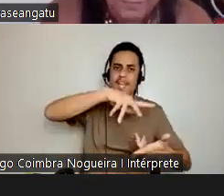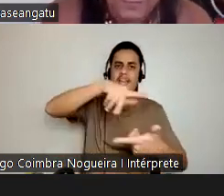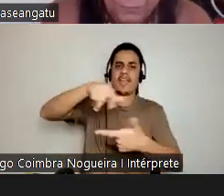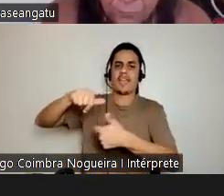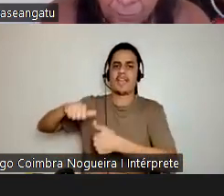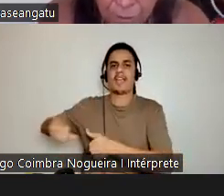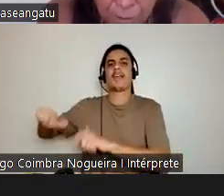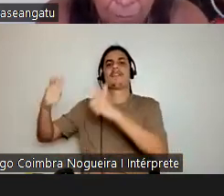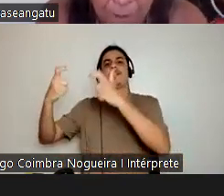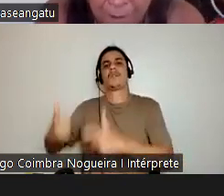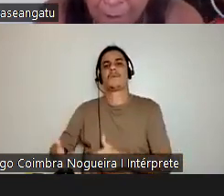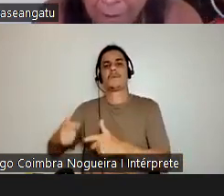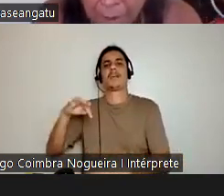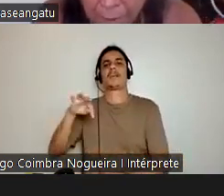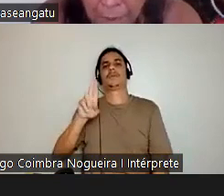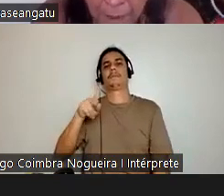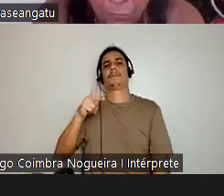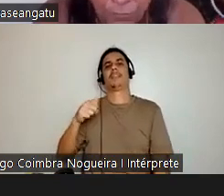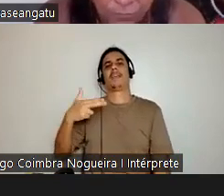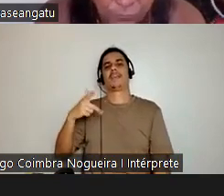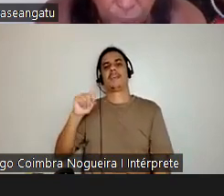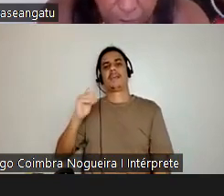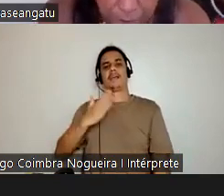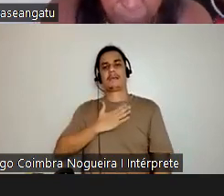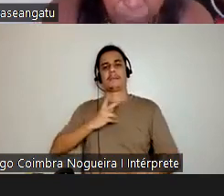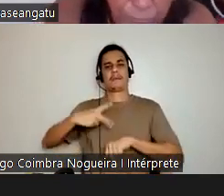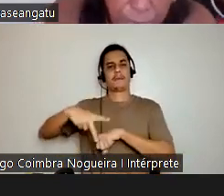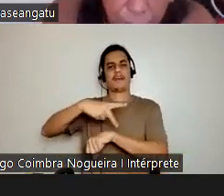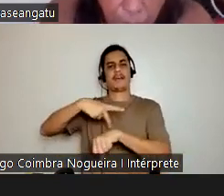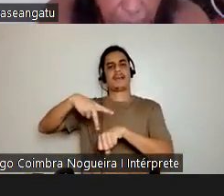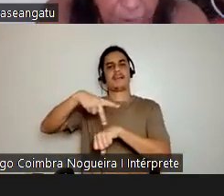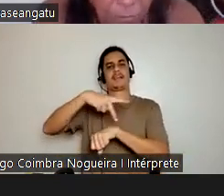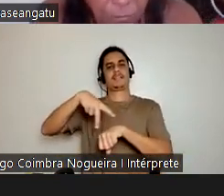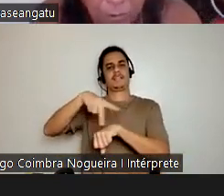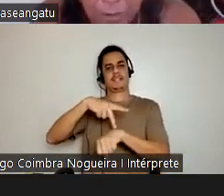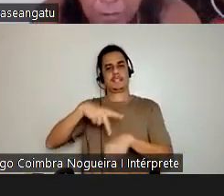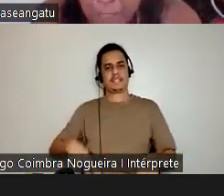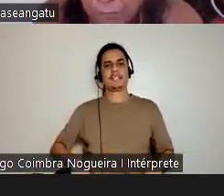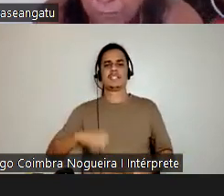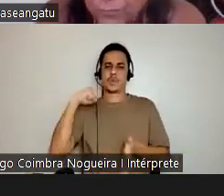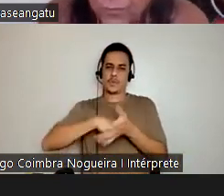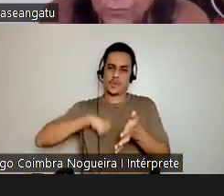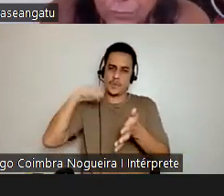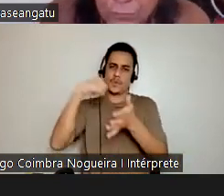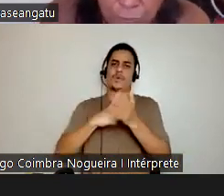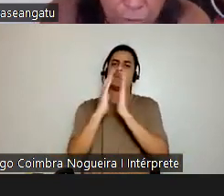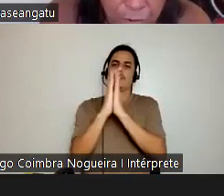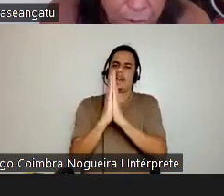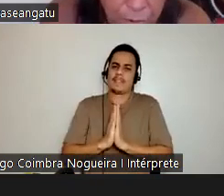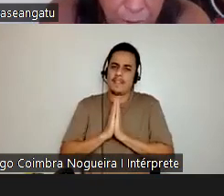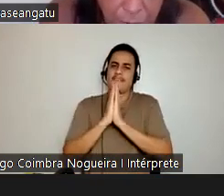minha nação, e o Maracá é o instrumento de luta e devoção,